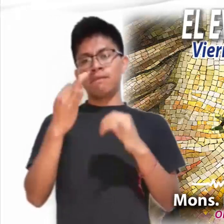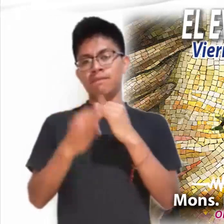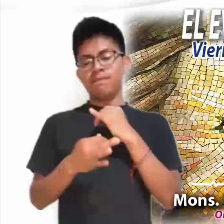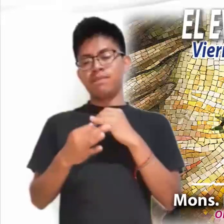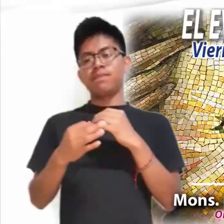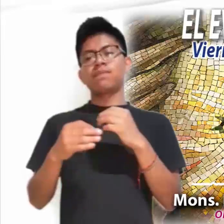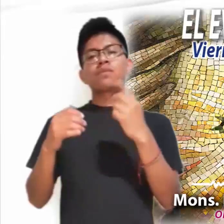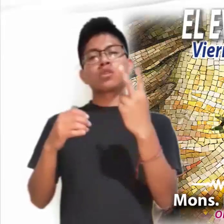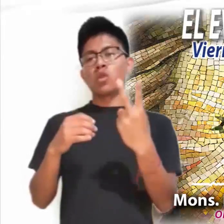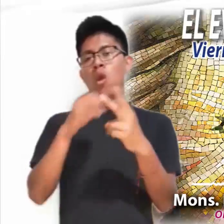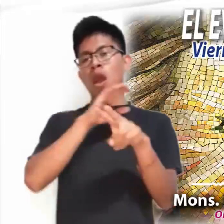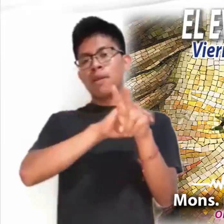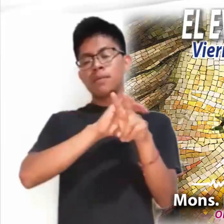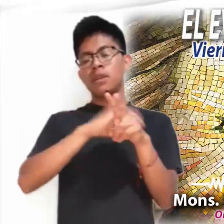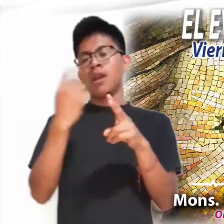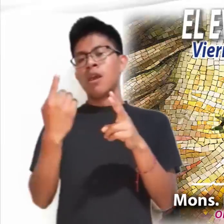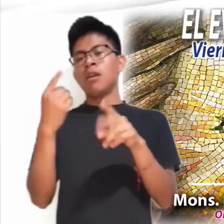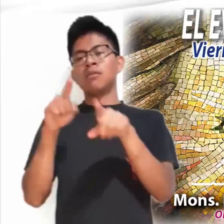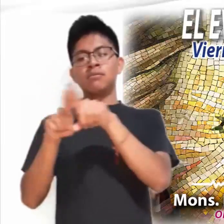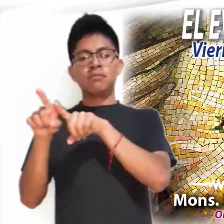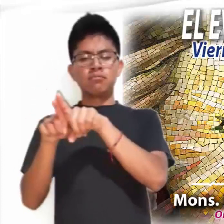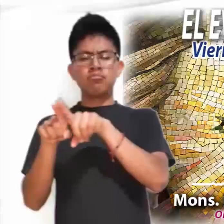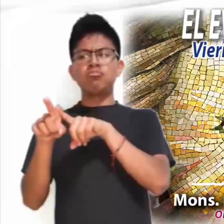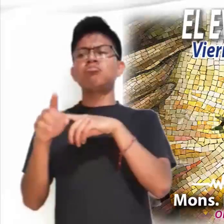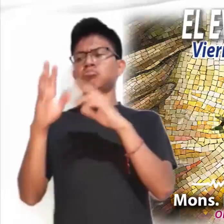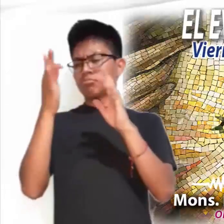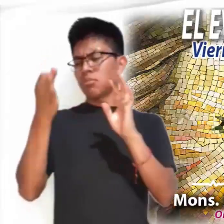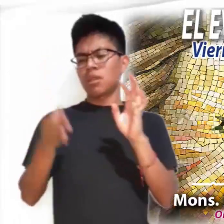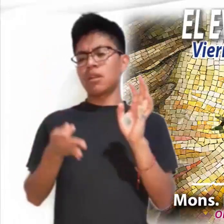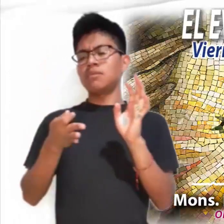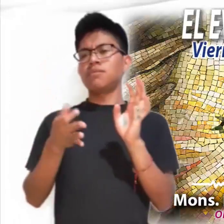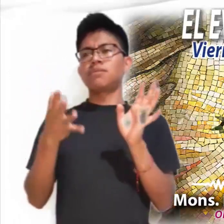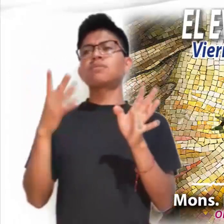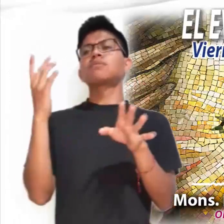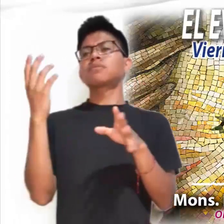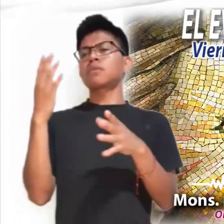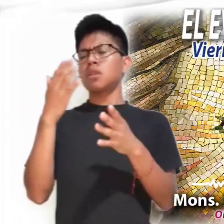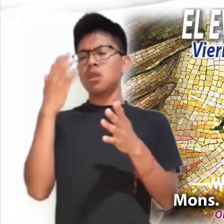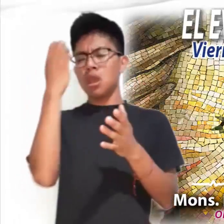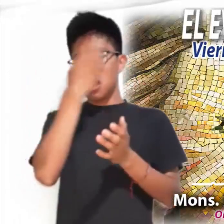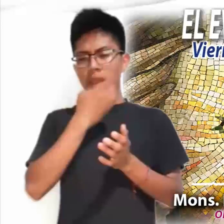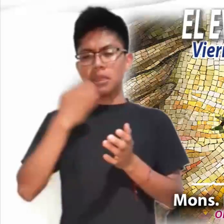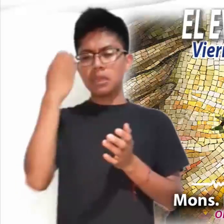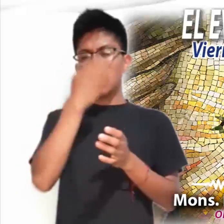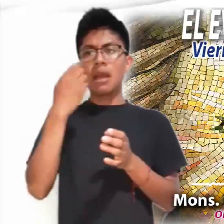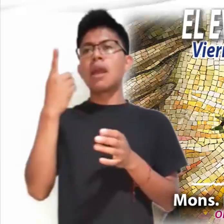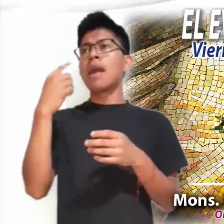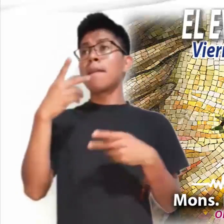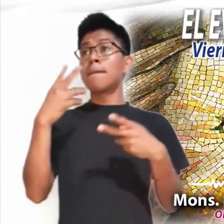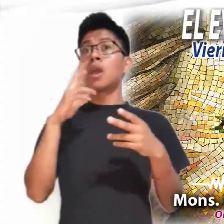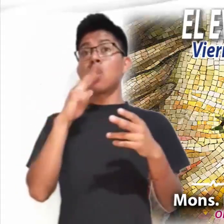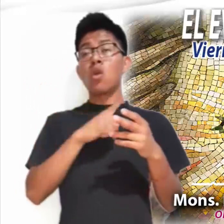una hermana aceptaron que se hicieran los estudios y que el que fuera más apto lo donaría. Todos estábamos